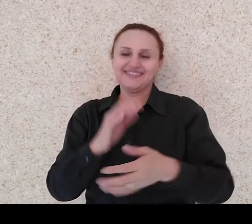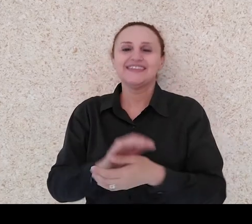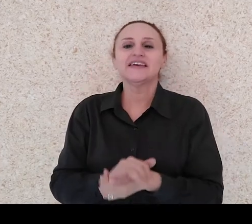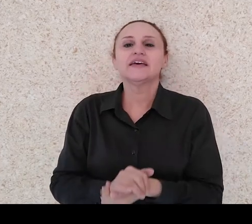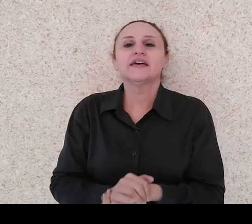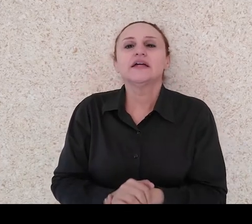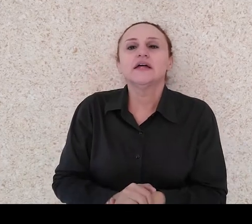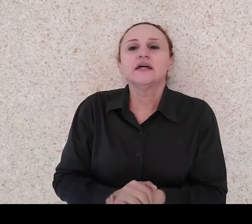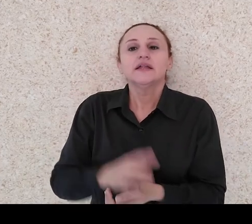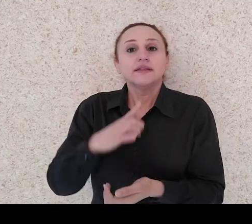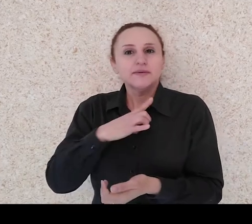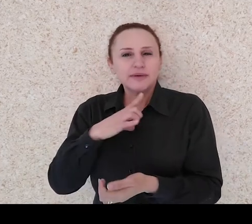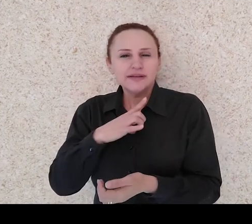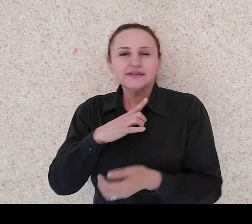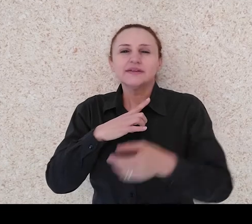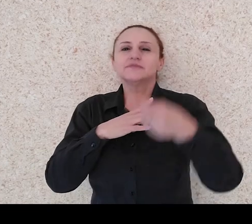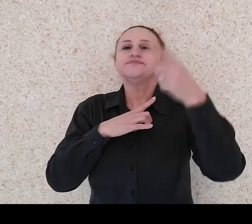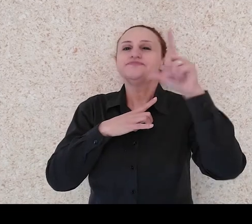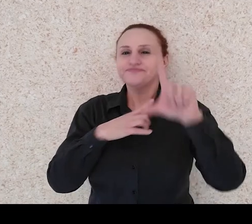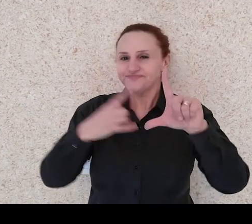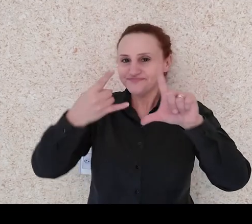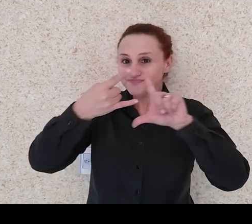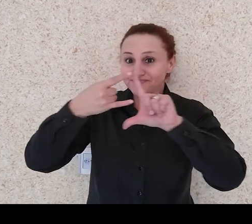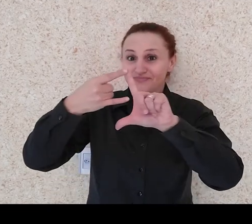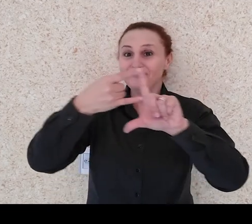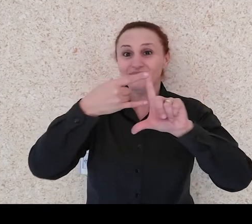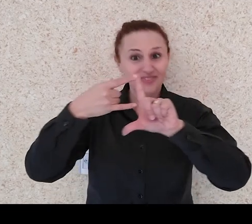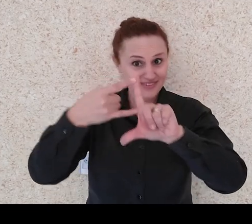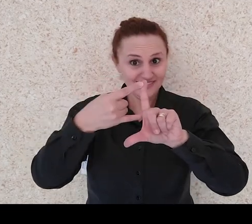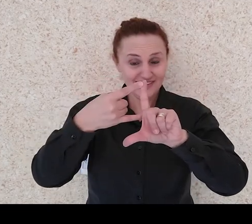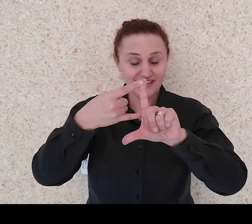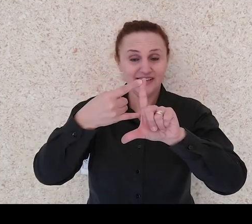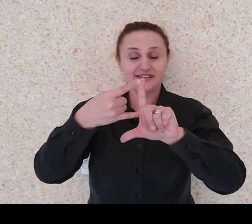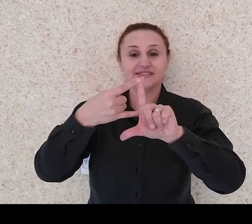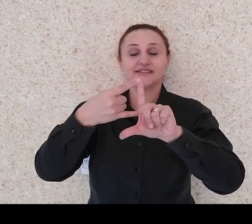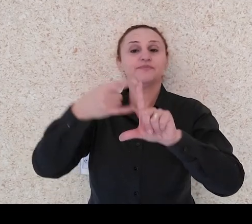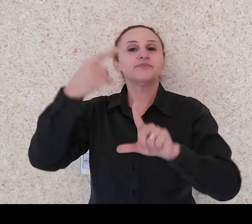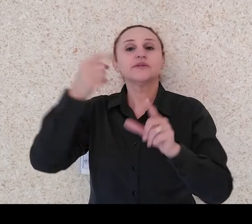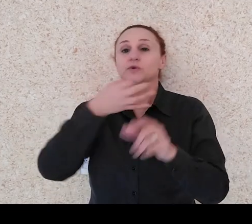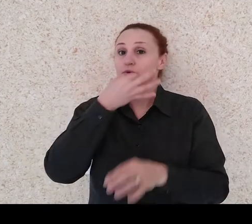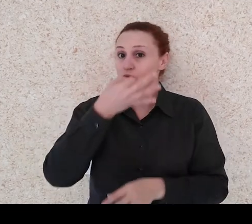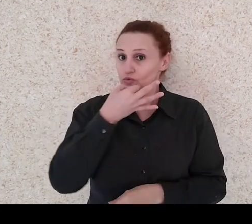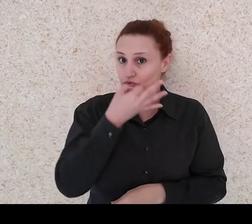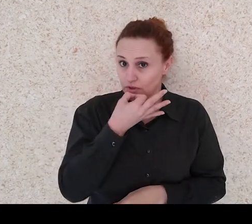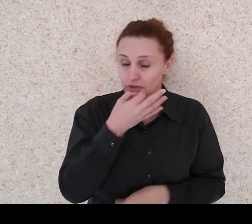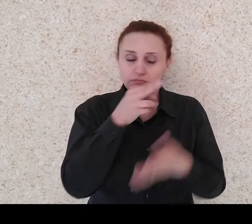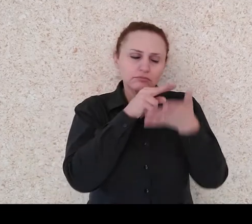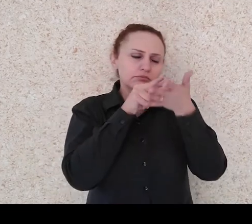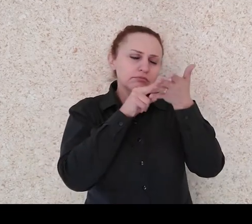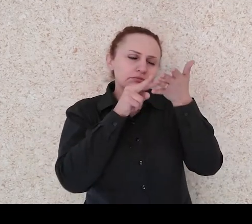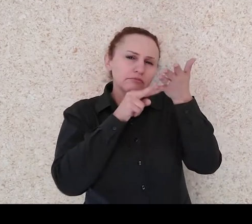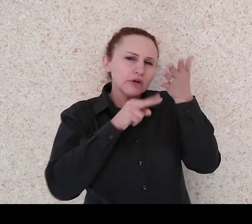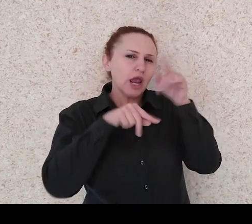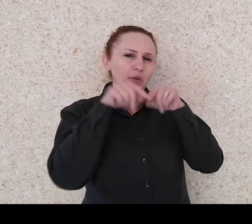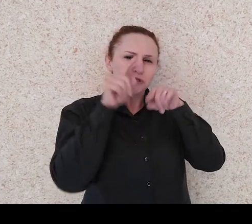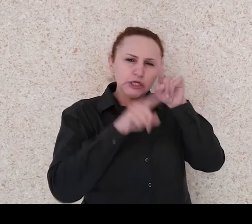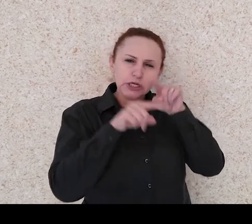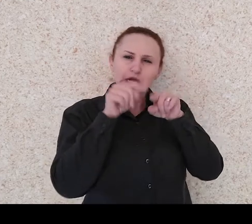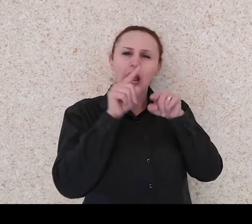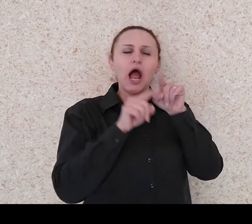webconferência. Então, eu sugiro que vocês leiam com atenção os materiais, participem do chat, do